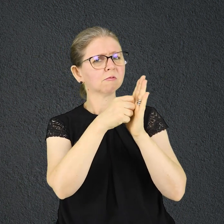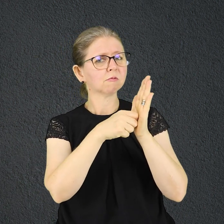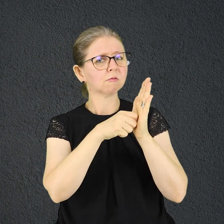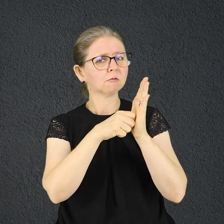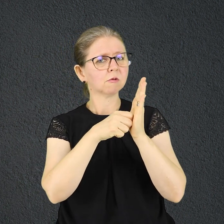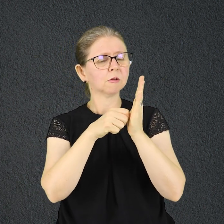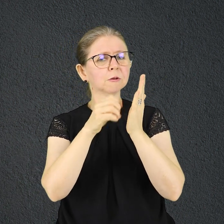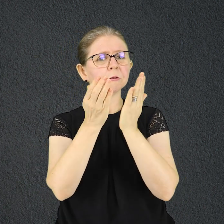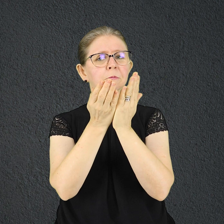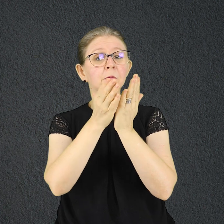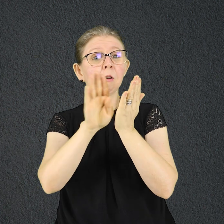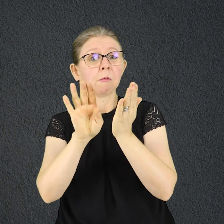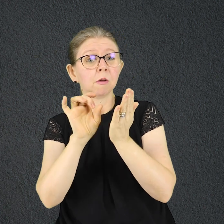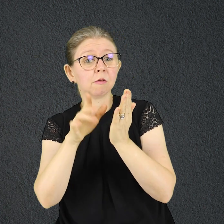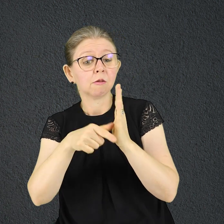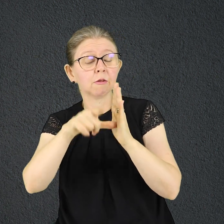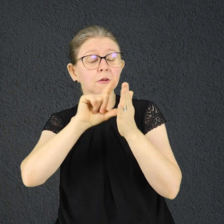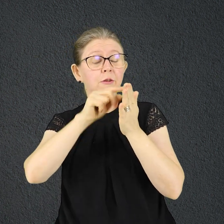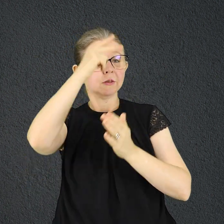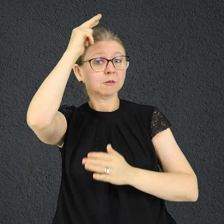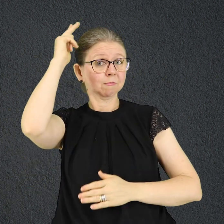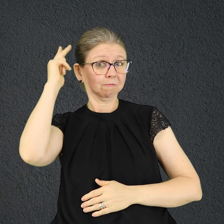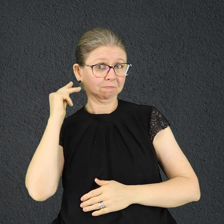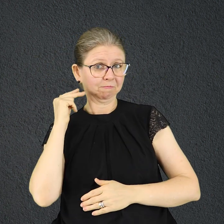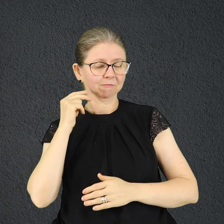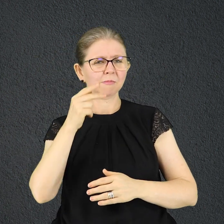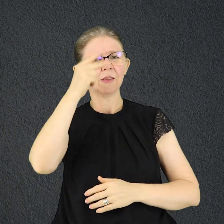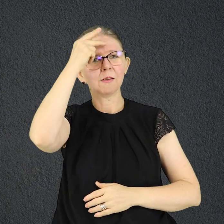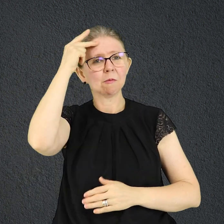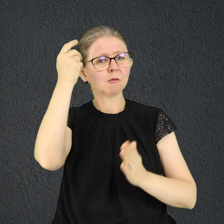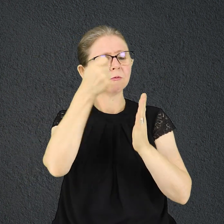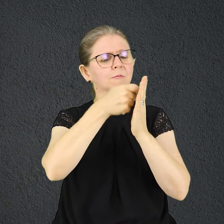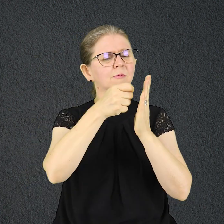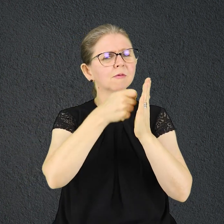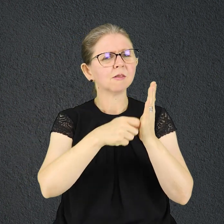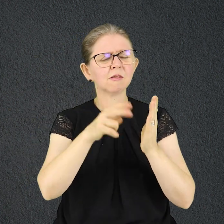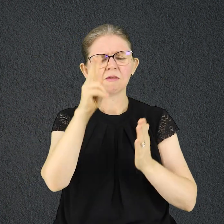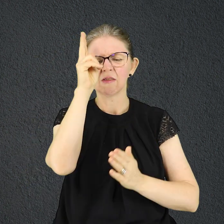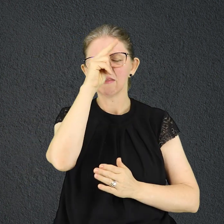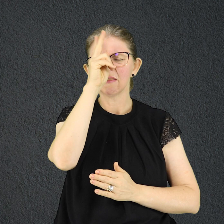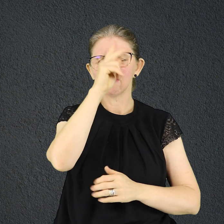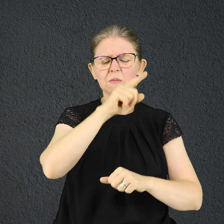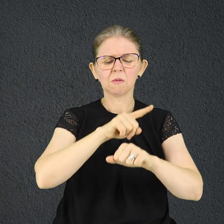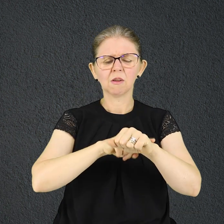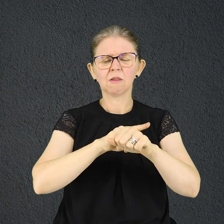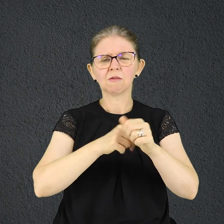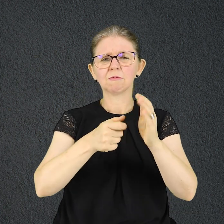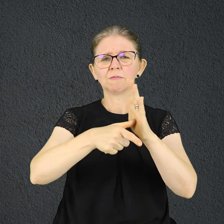a sua infância e a ansiedade dos dias antes do Natal. É provável que você se identifique com a situação. Os